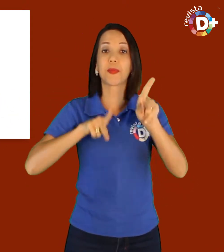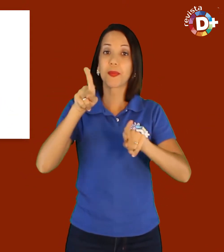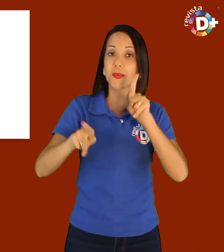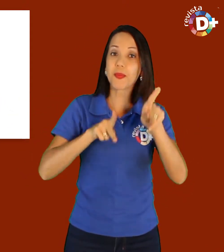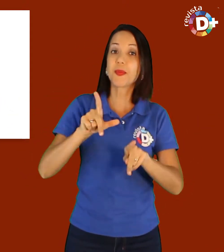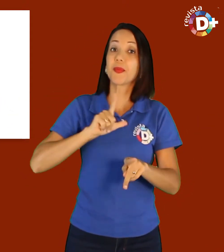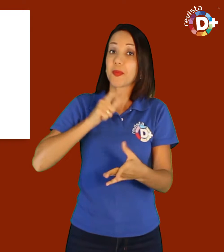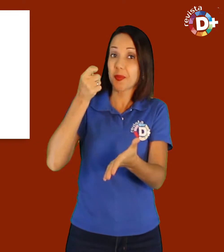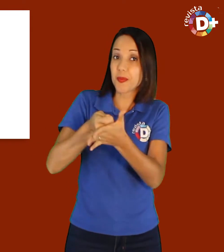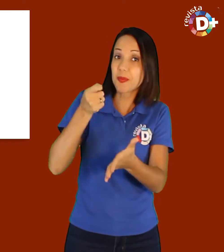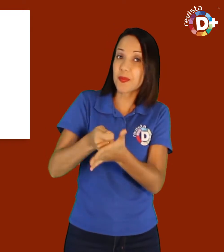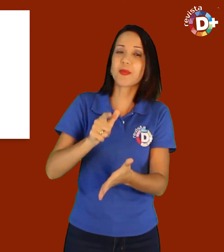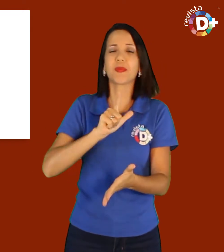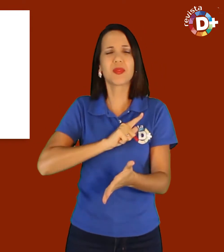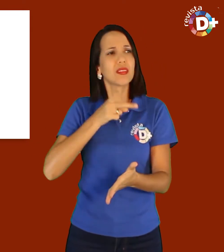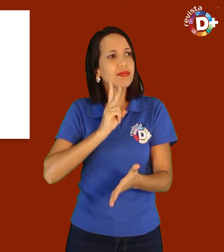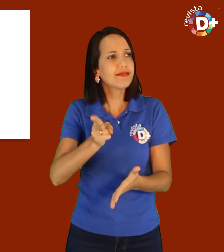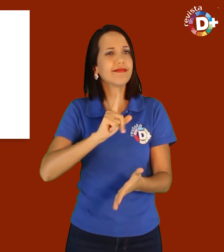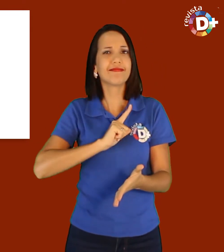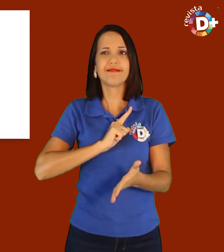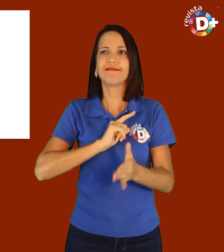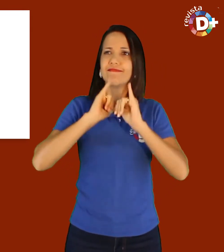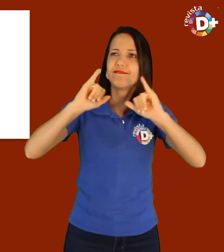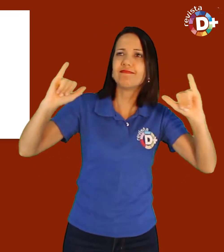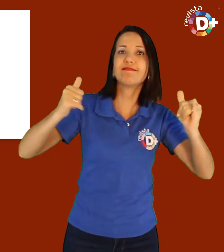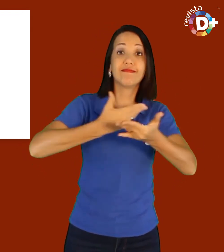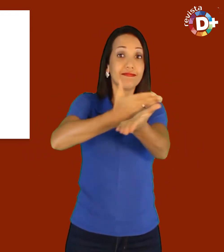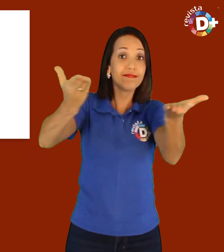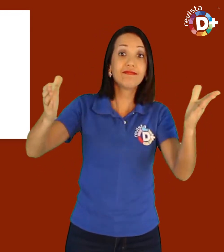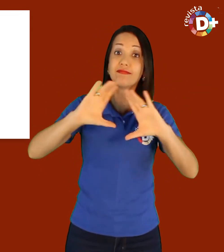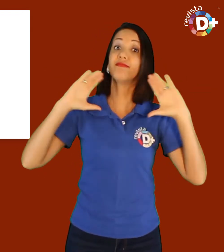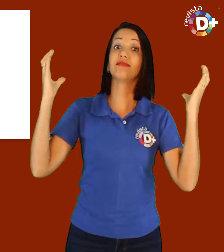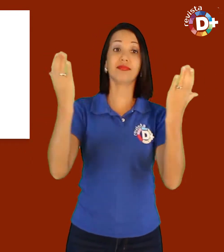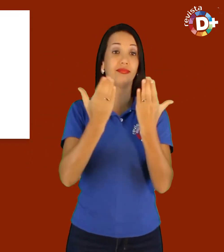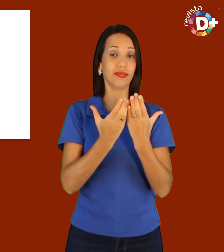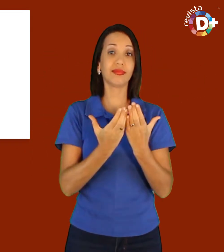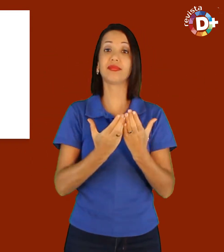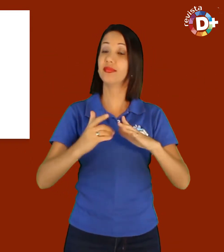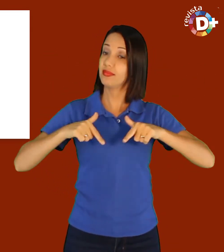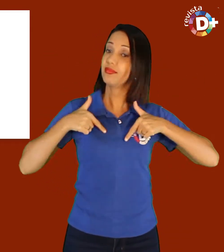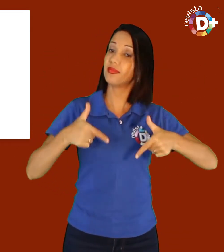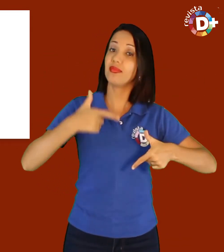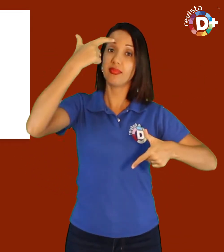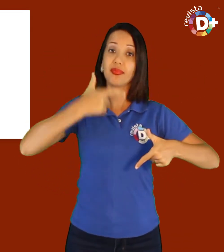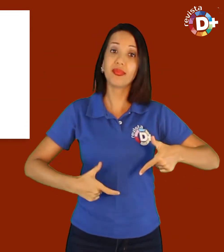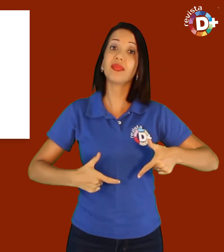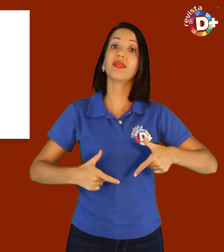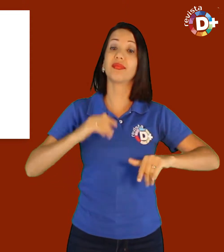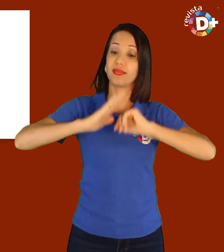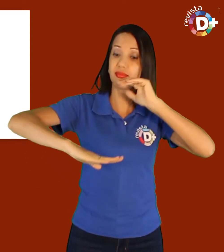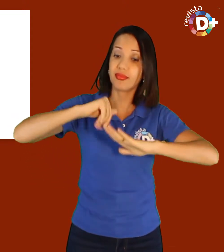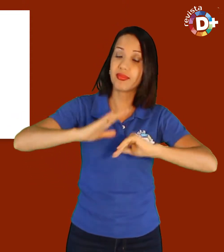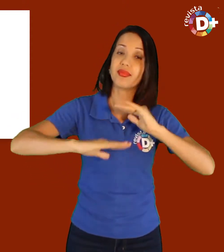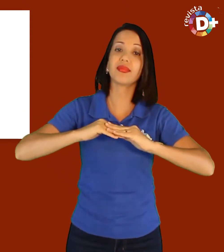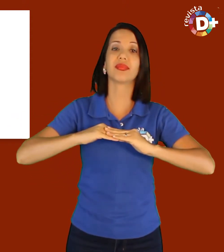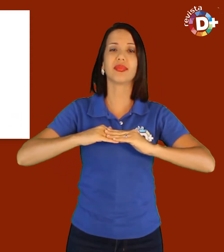mandato popular tem a obrigação de estar constantemente informando a comunidade sobre seu trabalho,